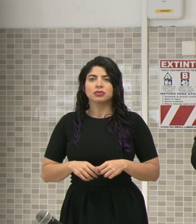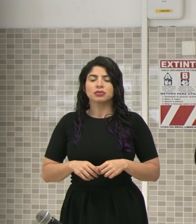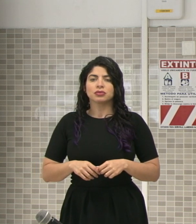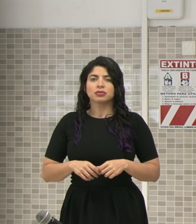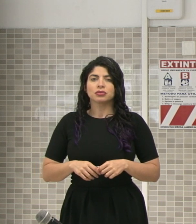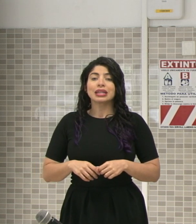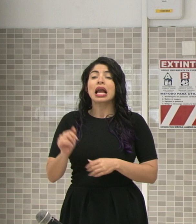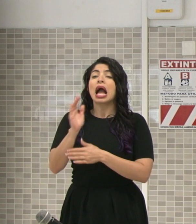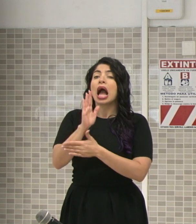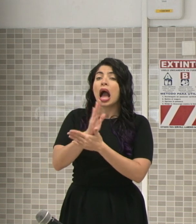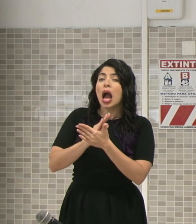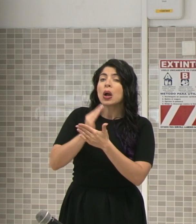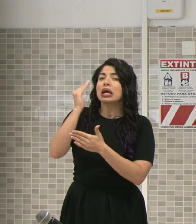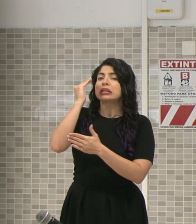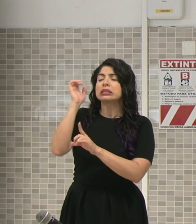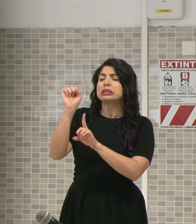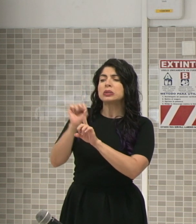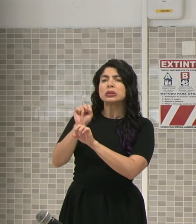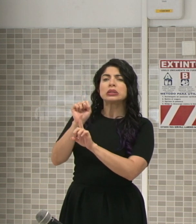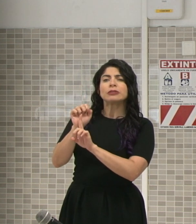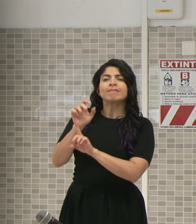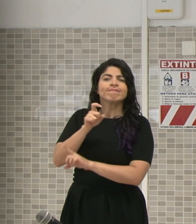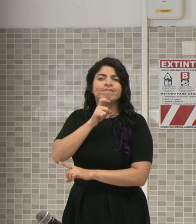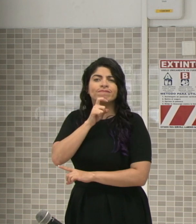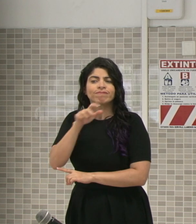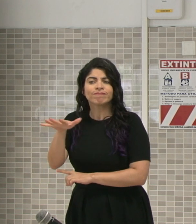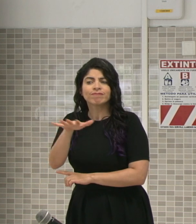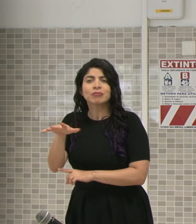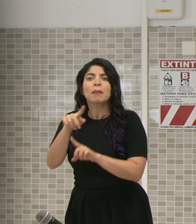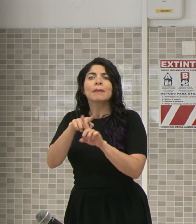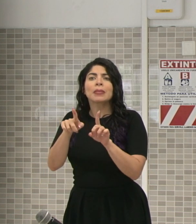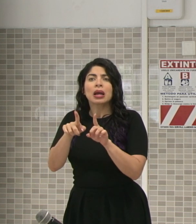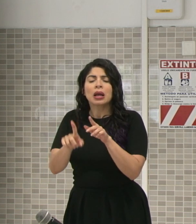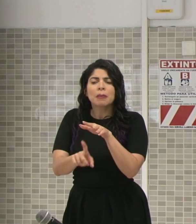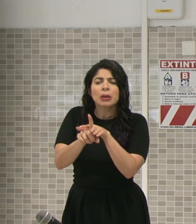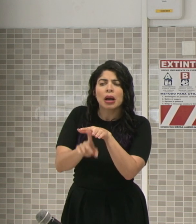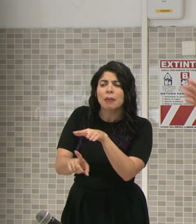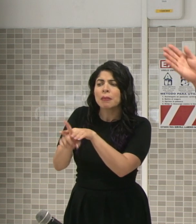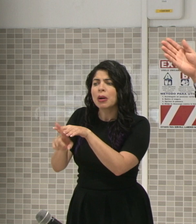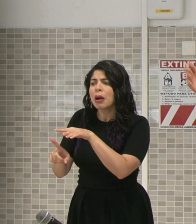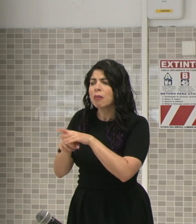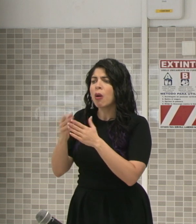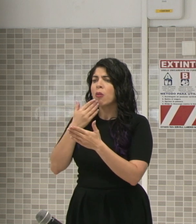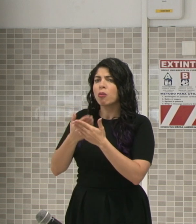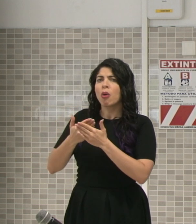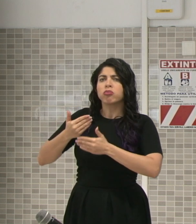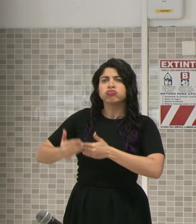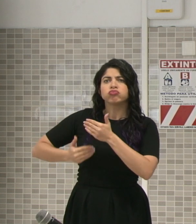Y a pesar de las dificultades, vemos algunos indicadores de buen desempeño en la parte